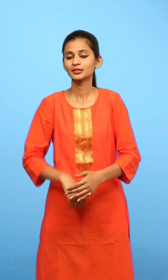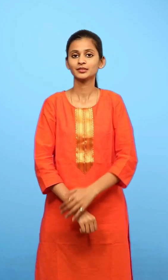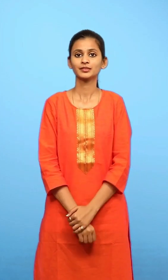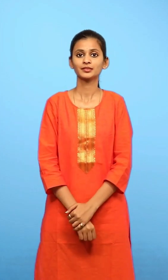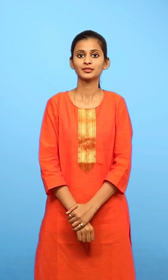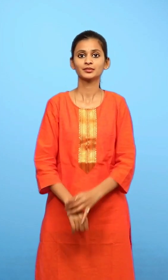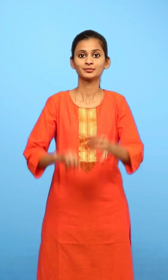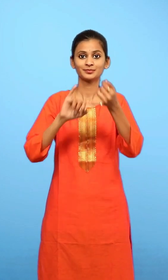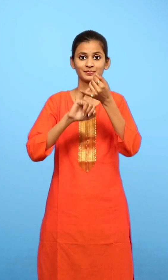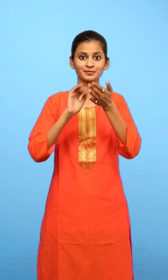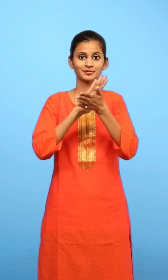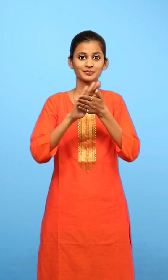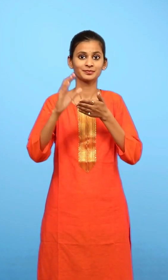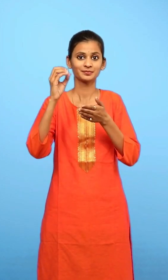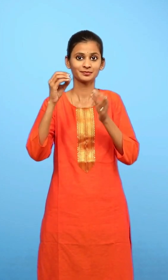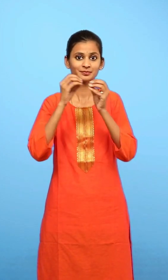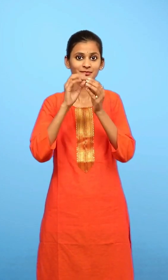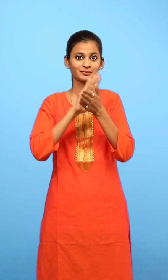शोभा देवी मिश्रू